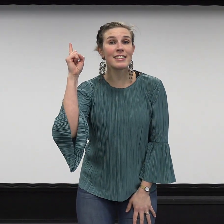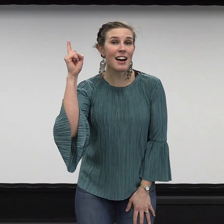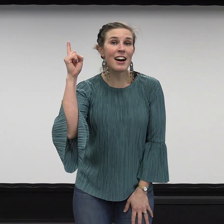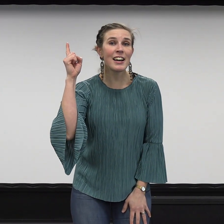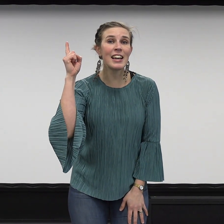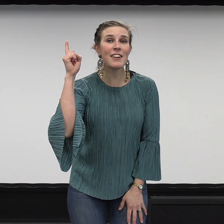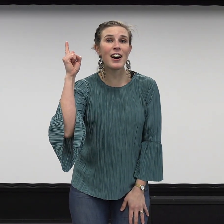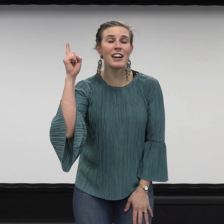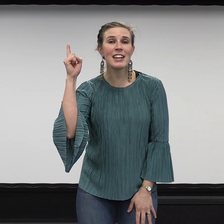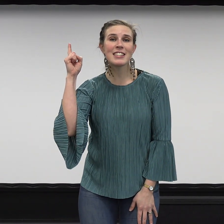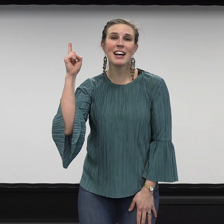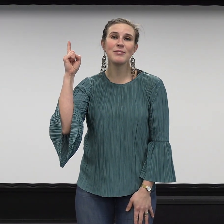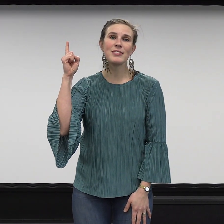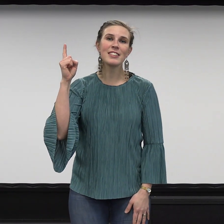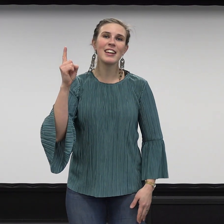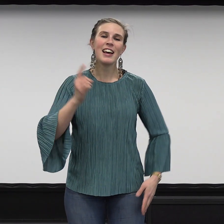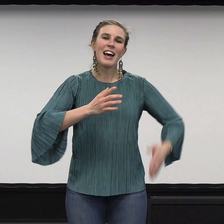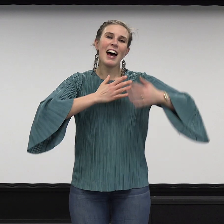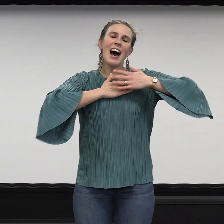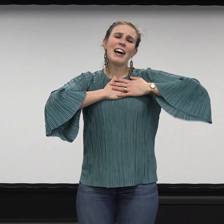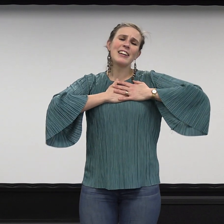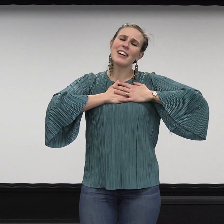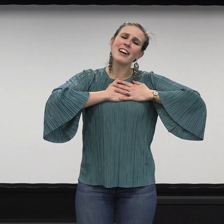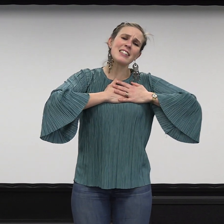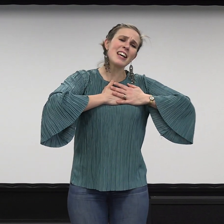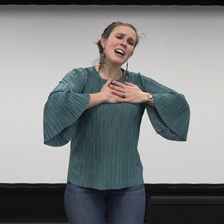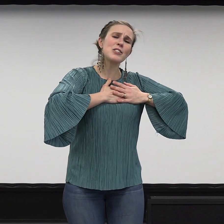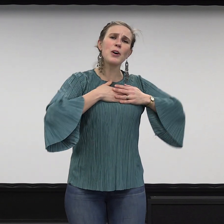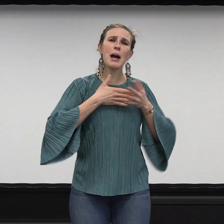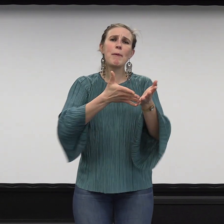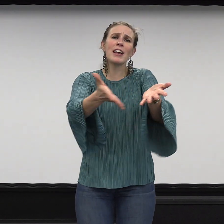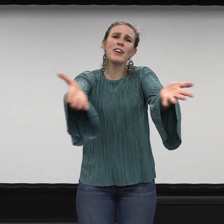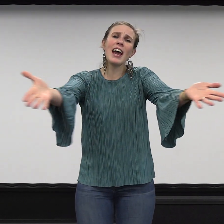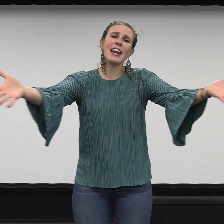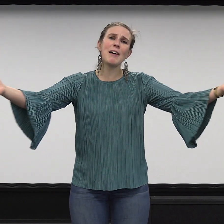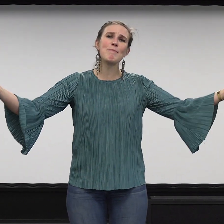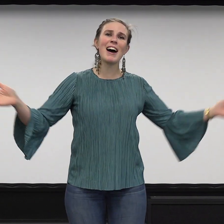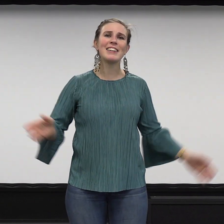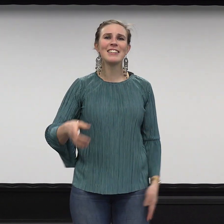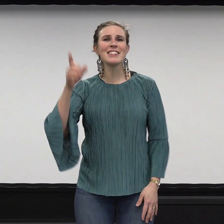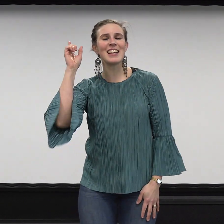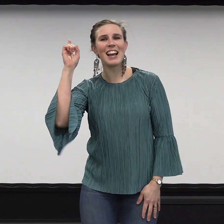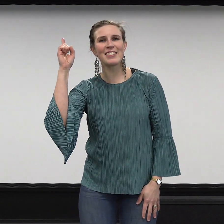taivaan isä, hän rakastaa suoja paljon enemmän. Sillä